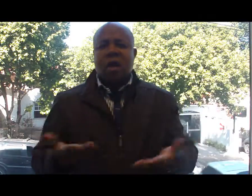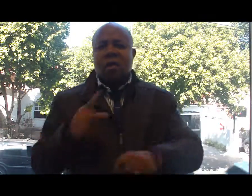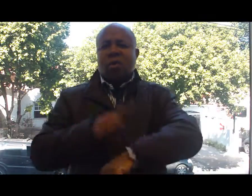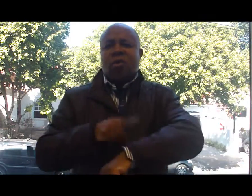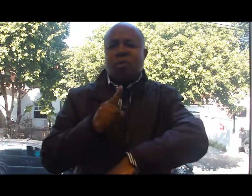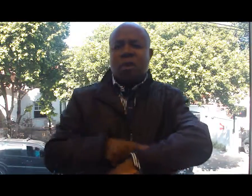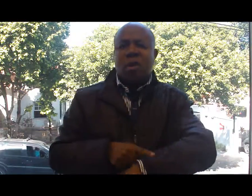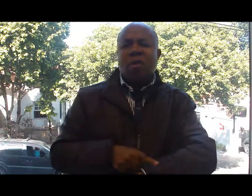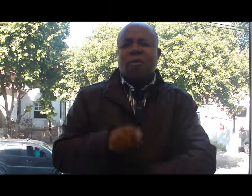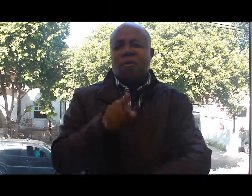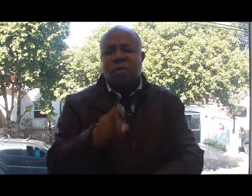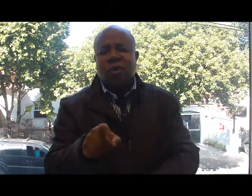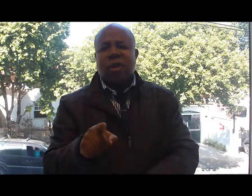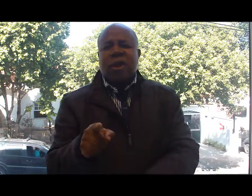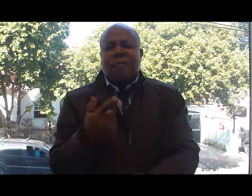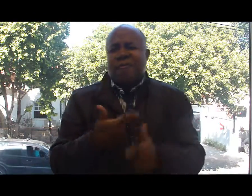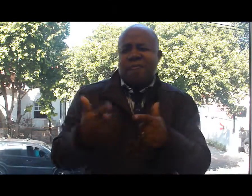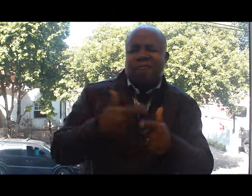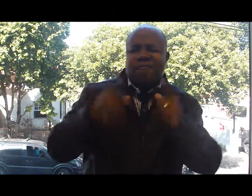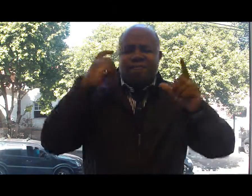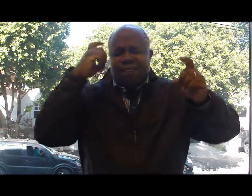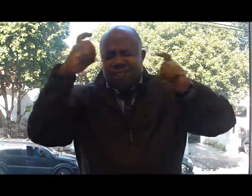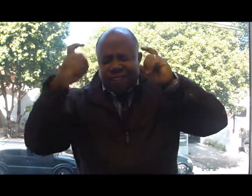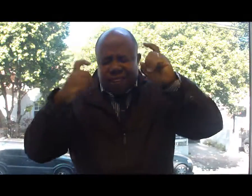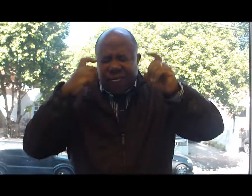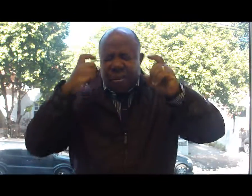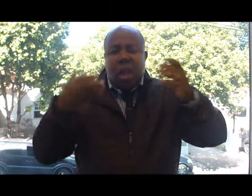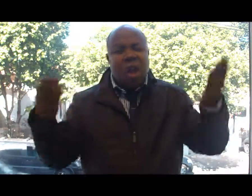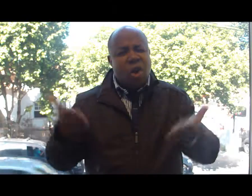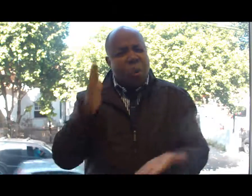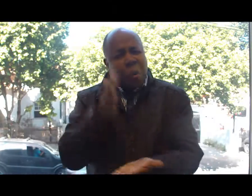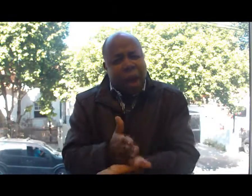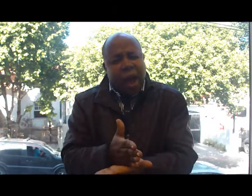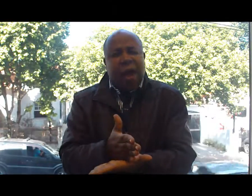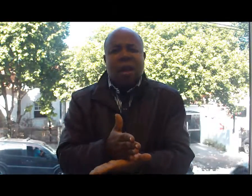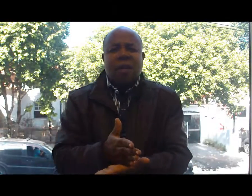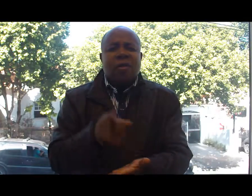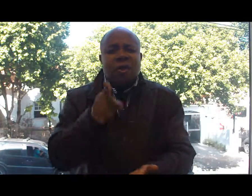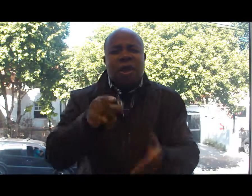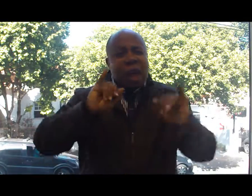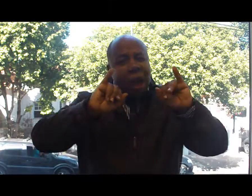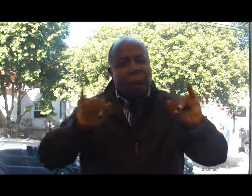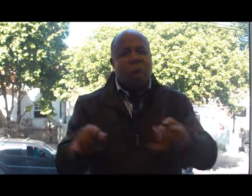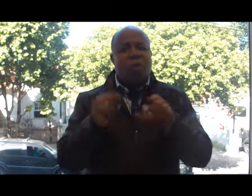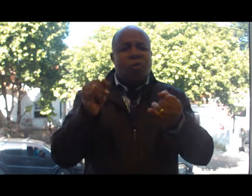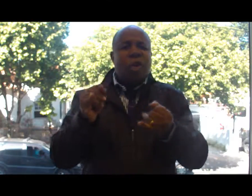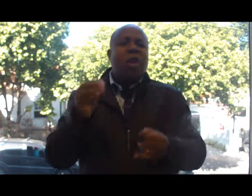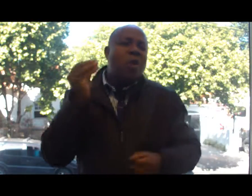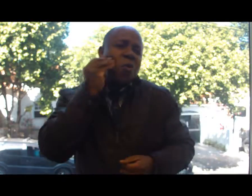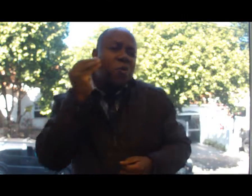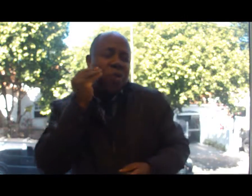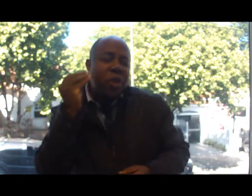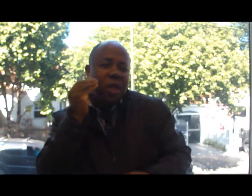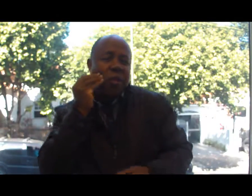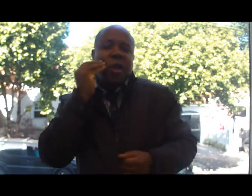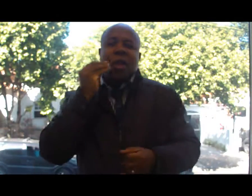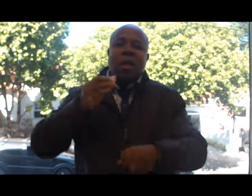os planos dele para nós. Você, meu amigo, nesse momento, está vivendo um momento de crise? Pare por um momento